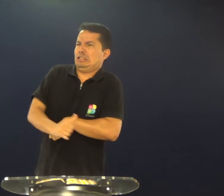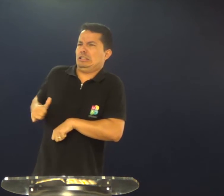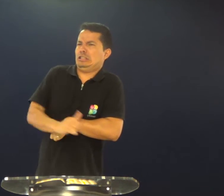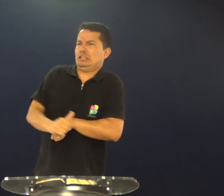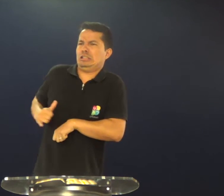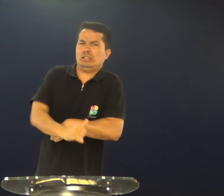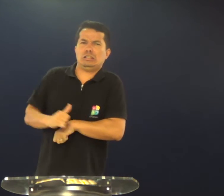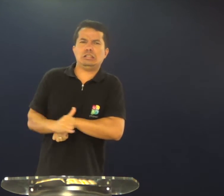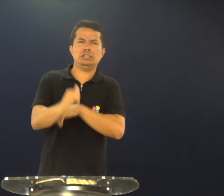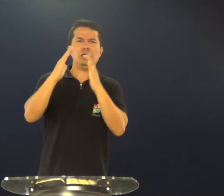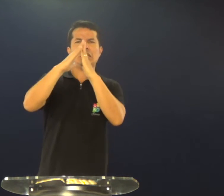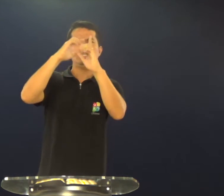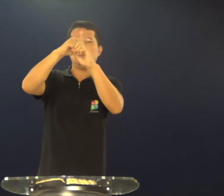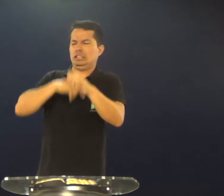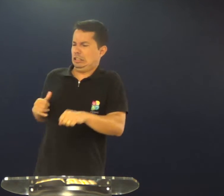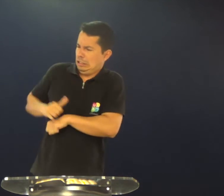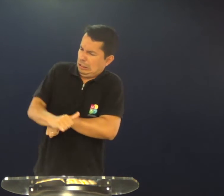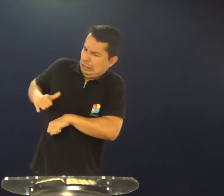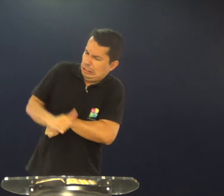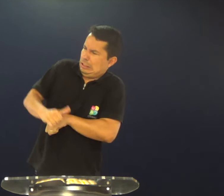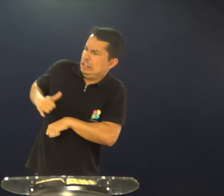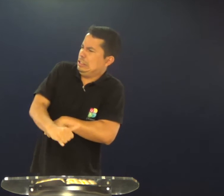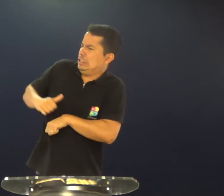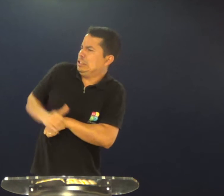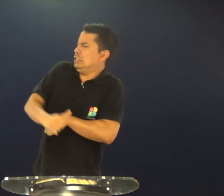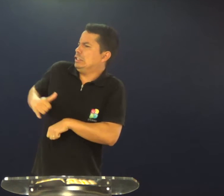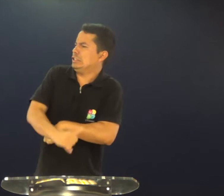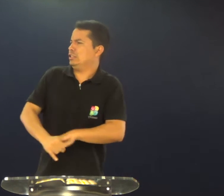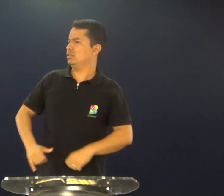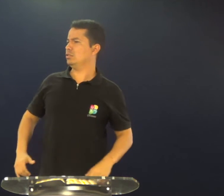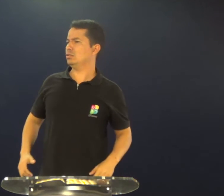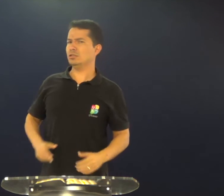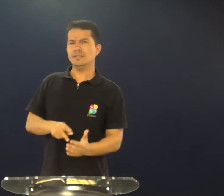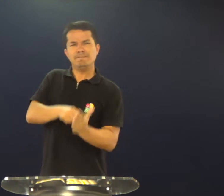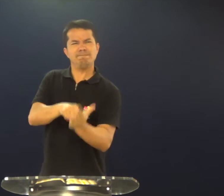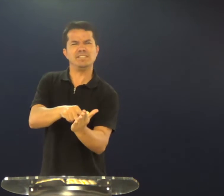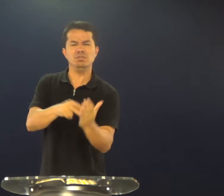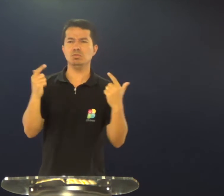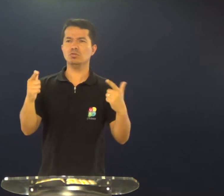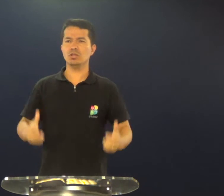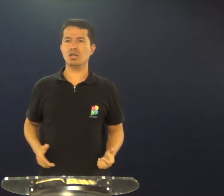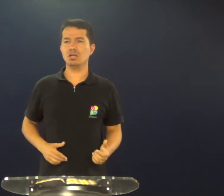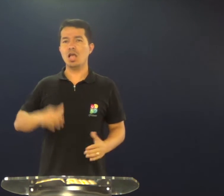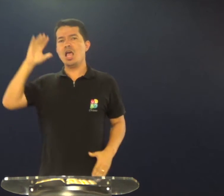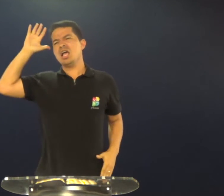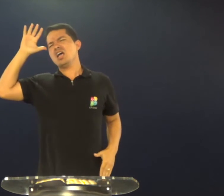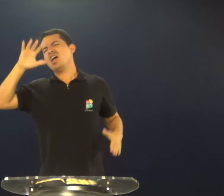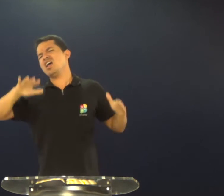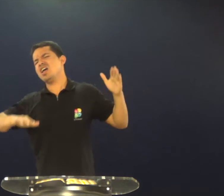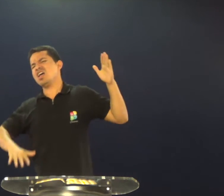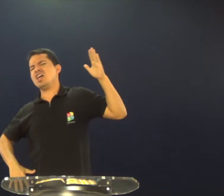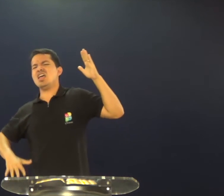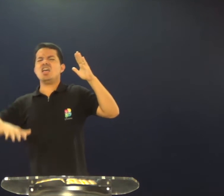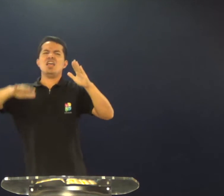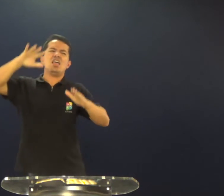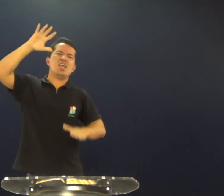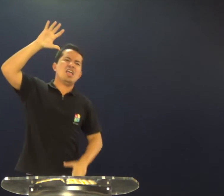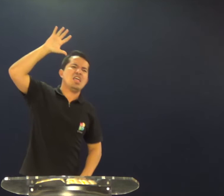você segue, sempre, errando, faltando, você às vezes pensa,